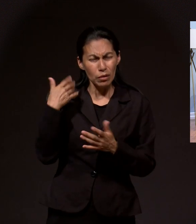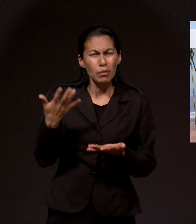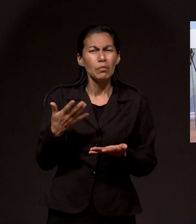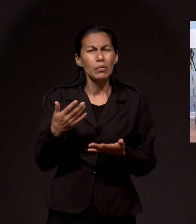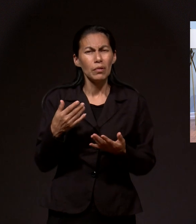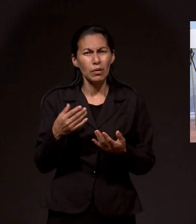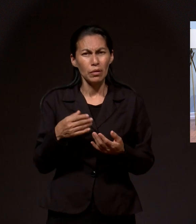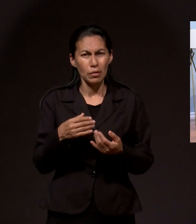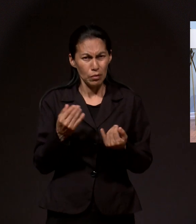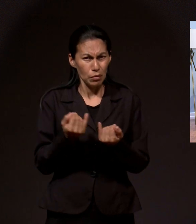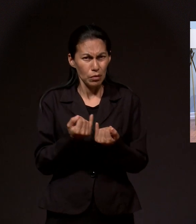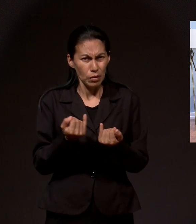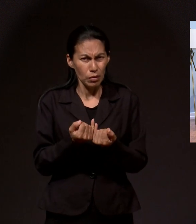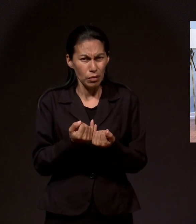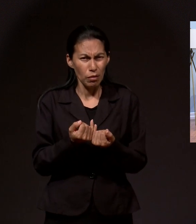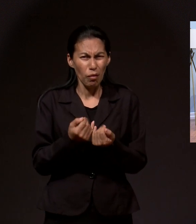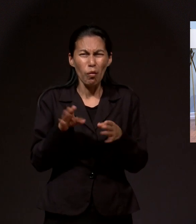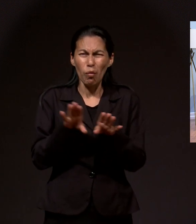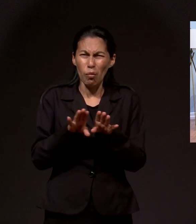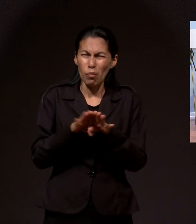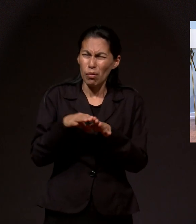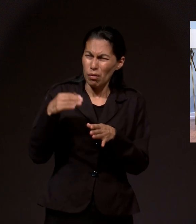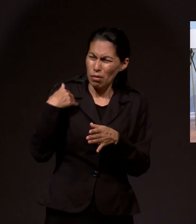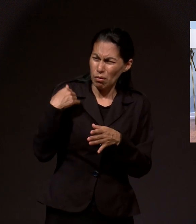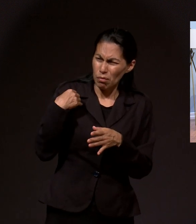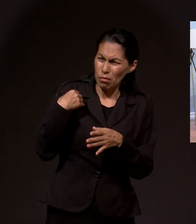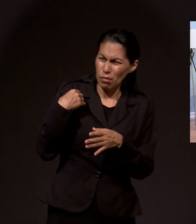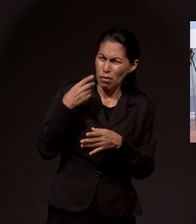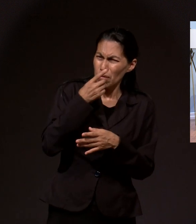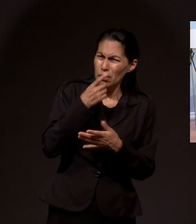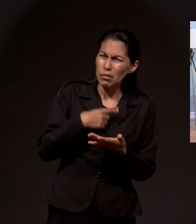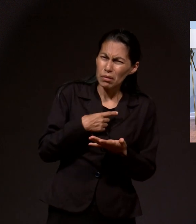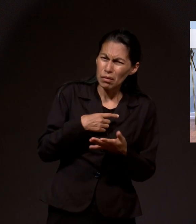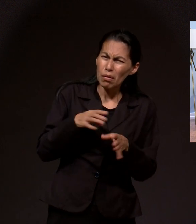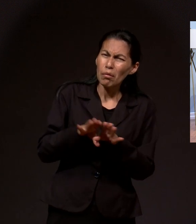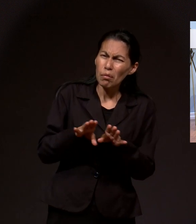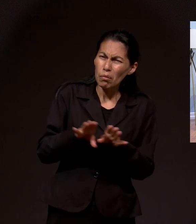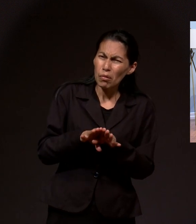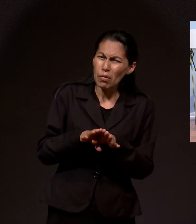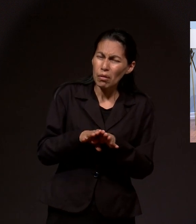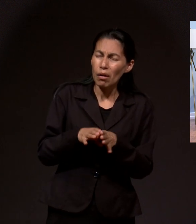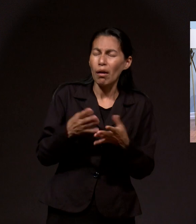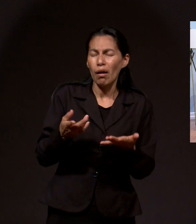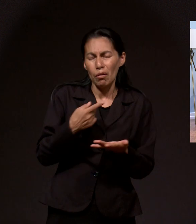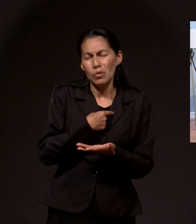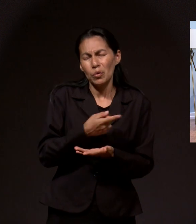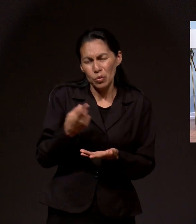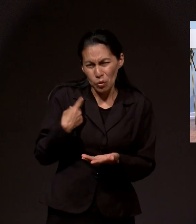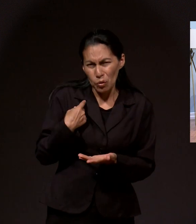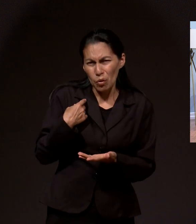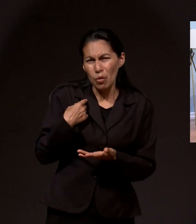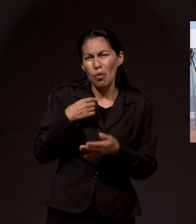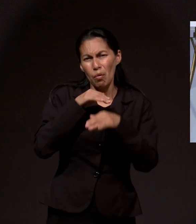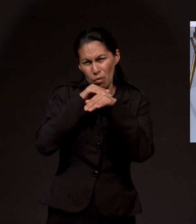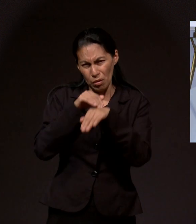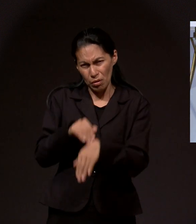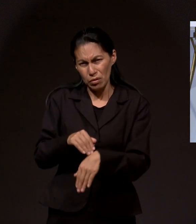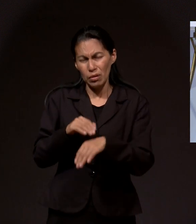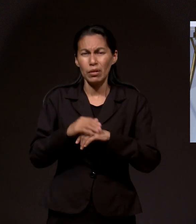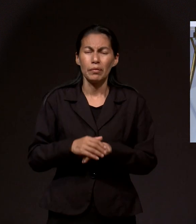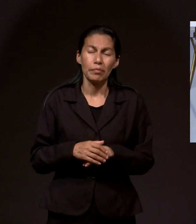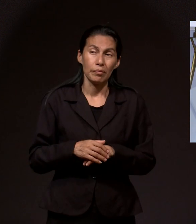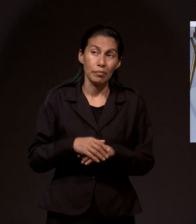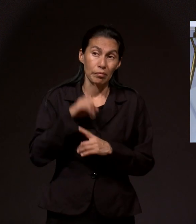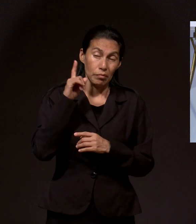habla también. Y entonces, cuando nos habla, pues debemos obedecerle, porque es la respuesta. Ahora,